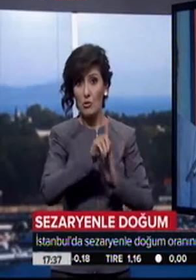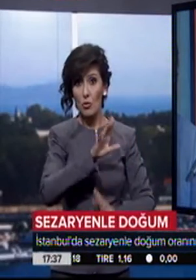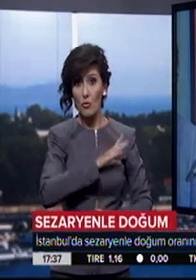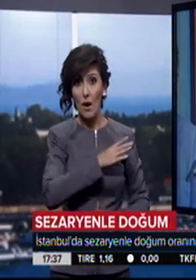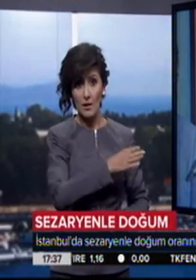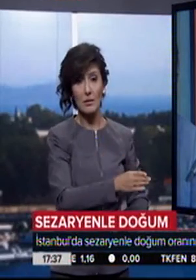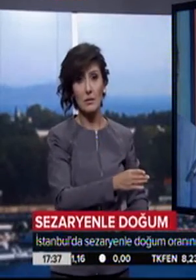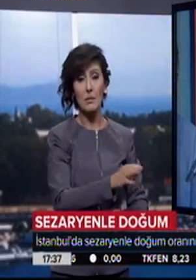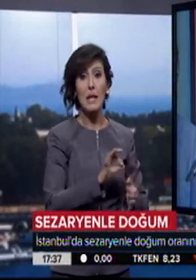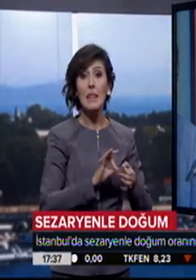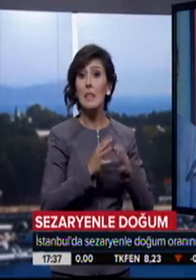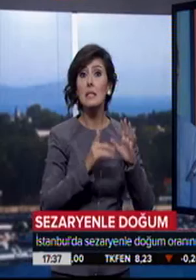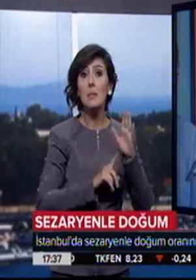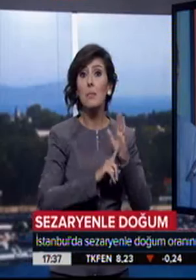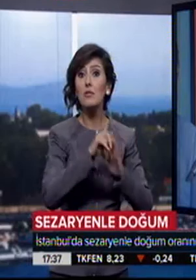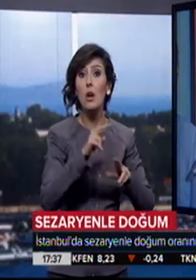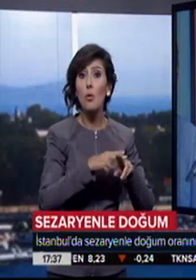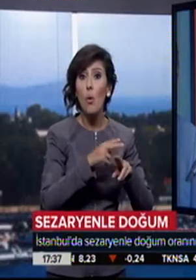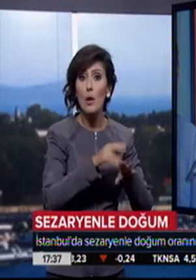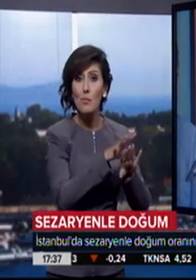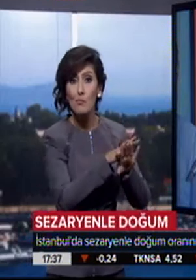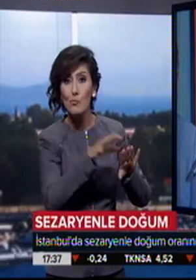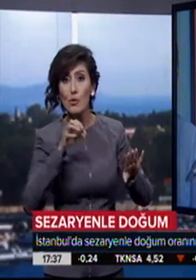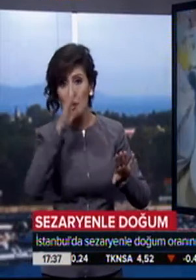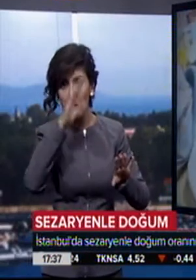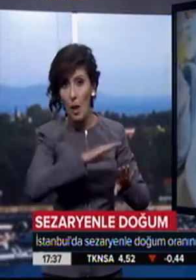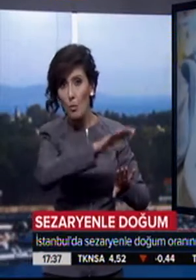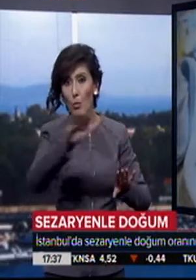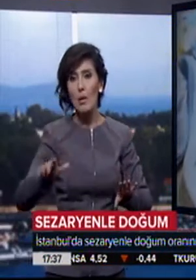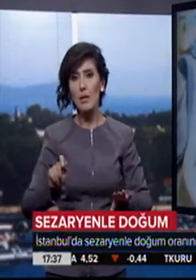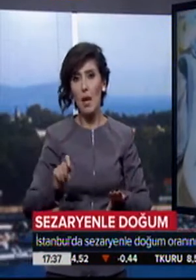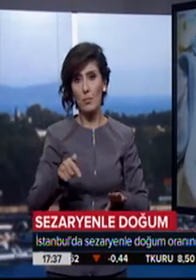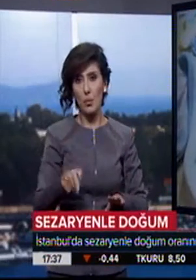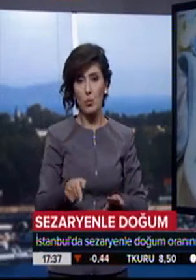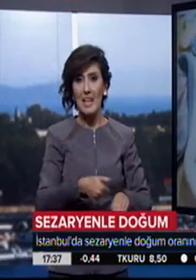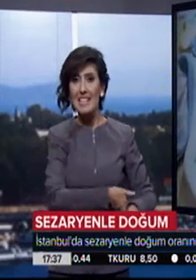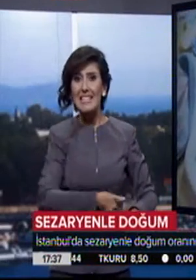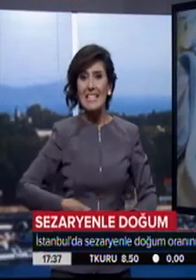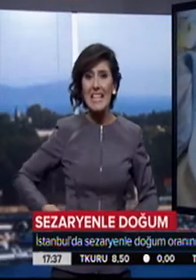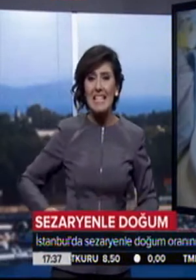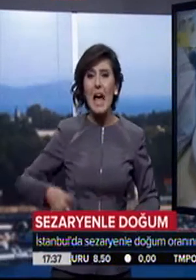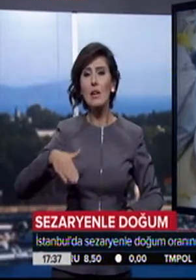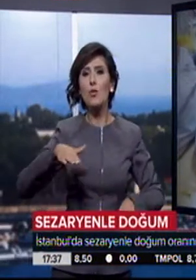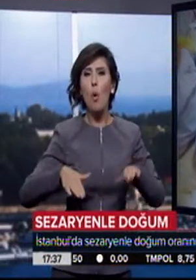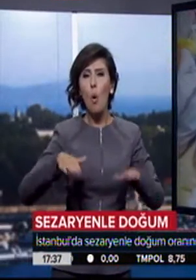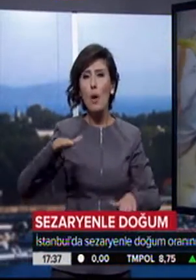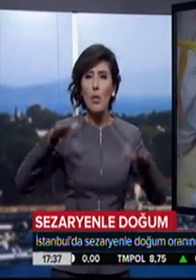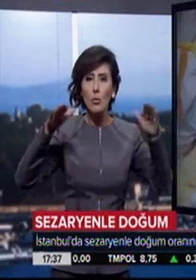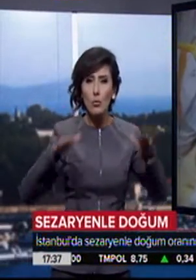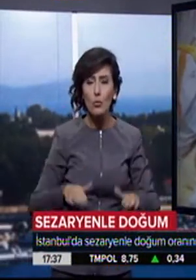bunu nasıl başardığı örneğiyle İstanbul'da bunu yapabiliriz. Memişoğlu, sezaryen oranlarının düşürülmesinde basına da önemli